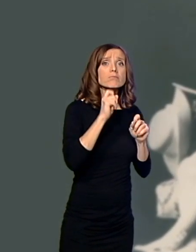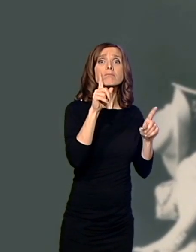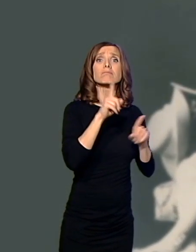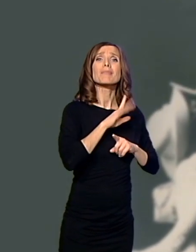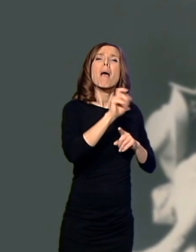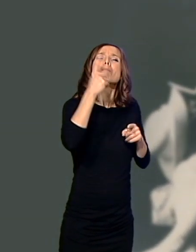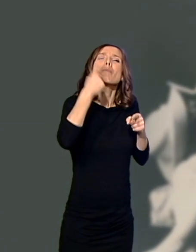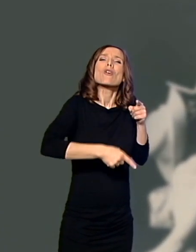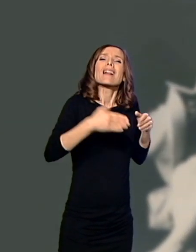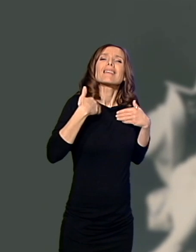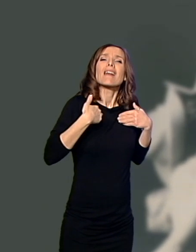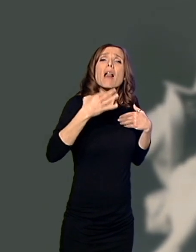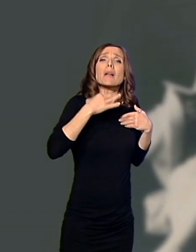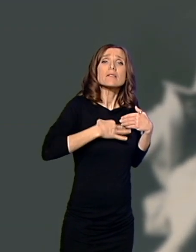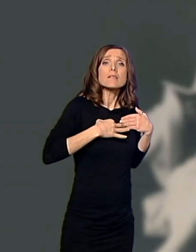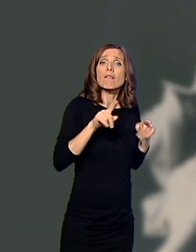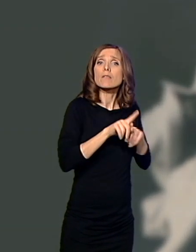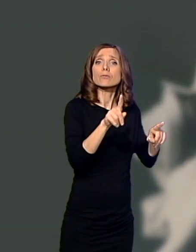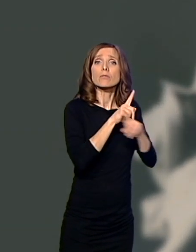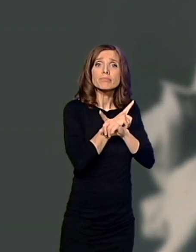umire mu i najmlađi sin Igica.